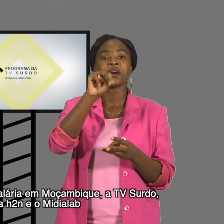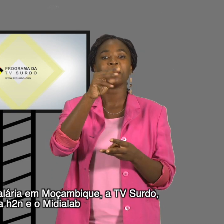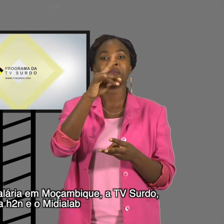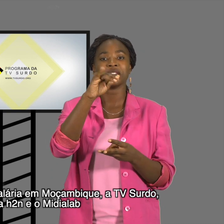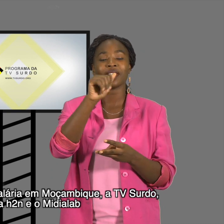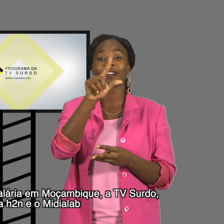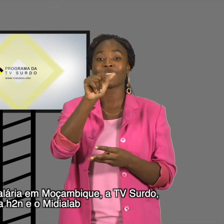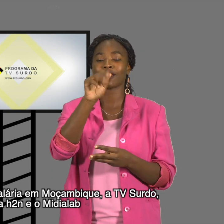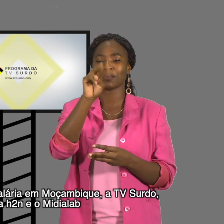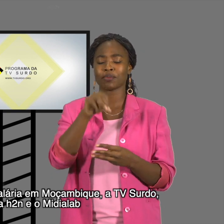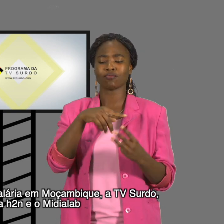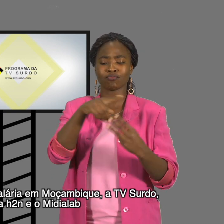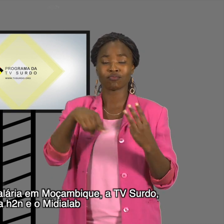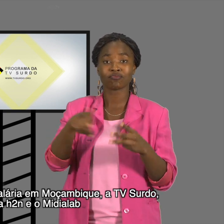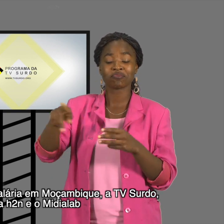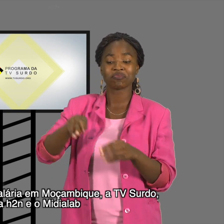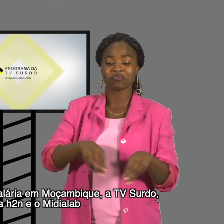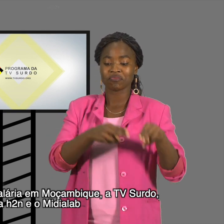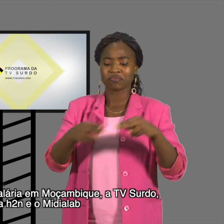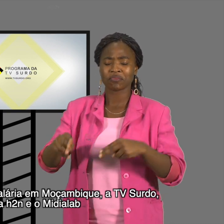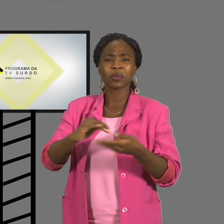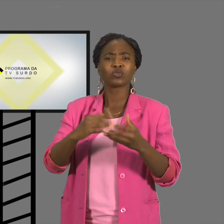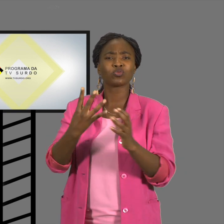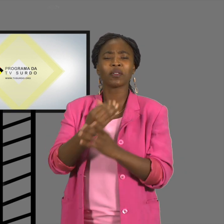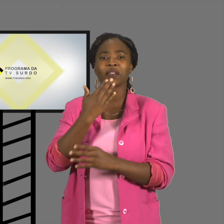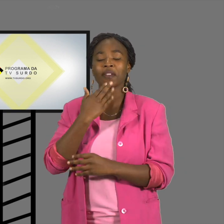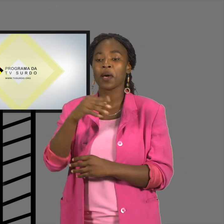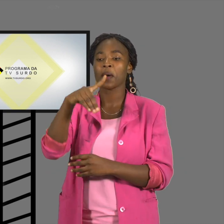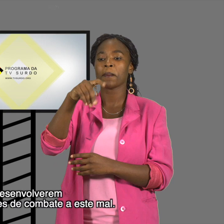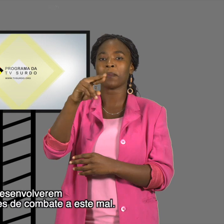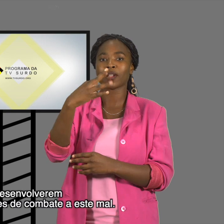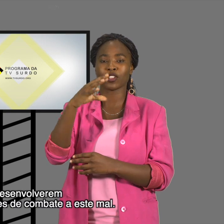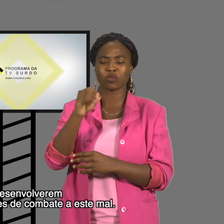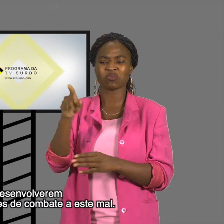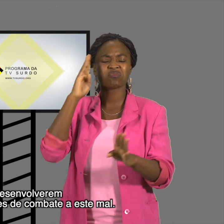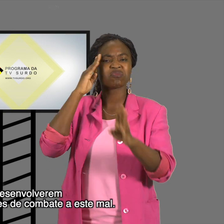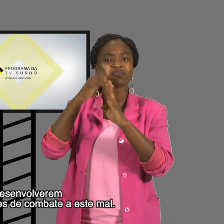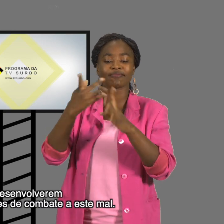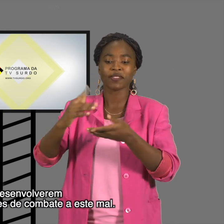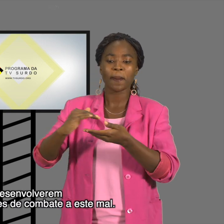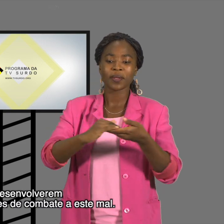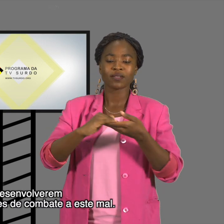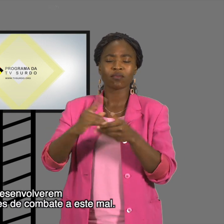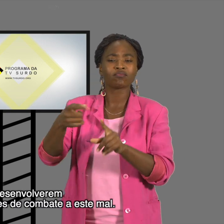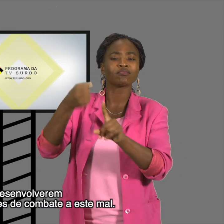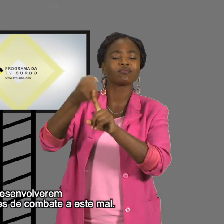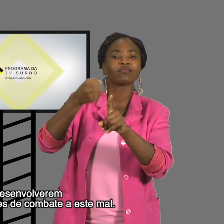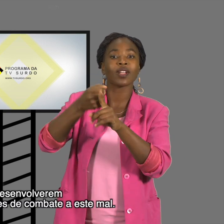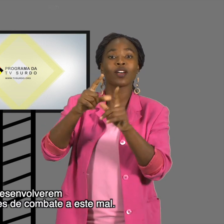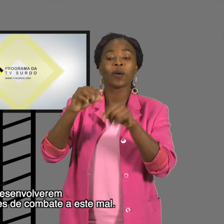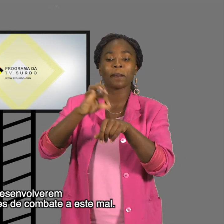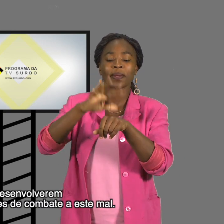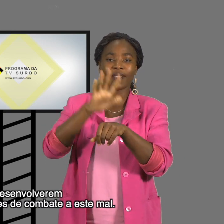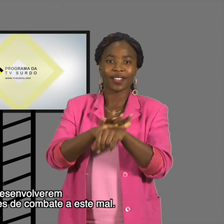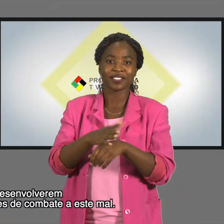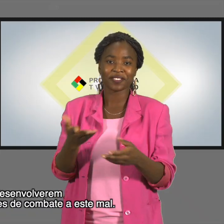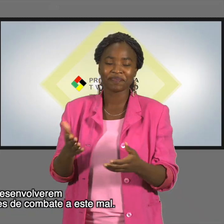a TV Surdo, o Pircom, a H2N e o Media Lab firmaram um acordo de parceria para desenvolverem estratégias eficazes de